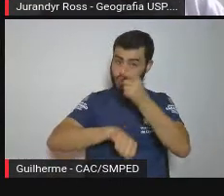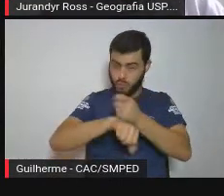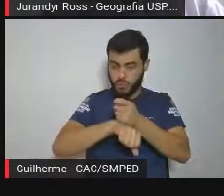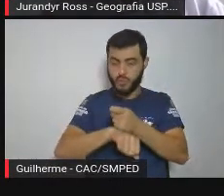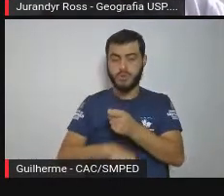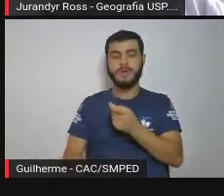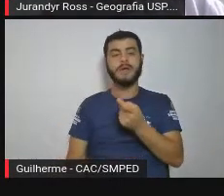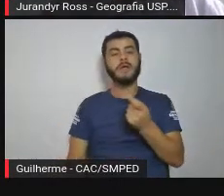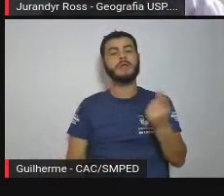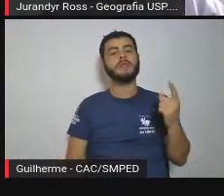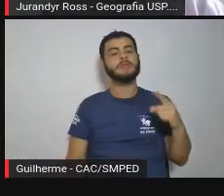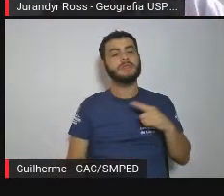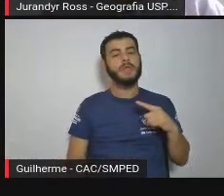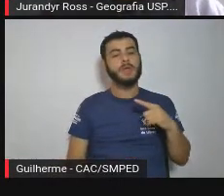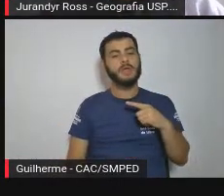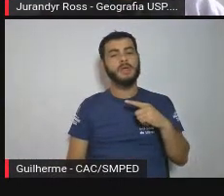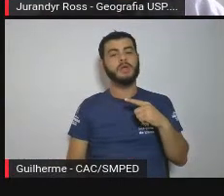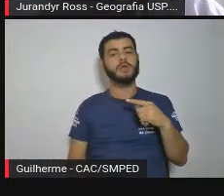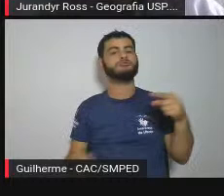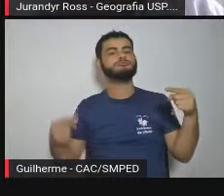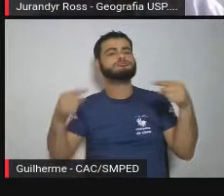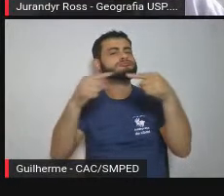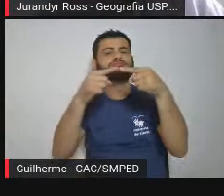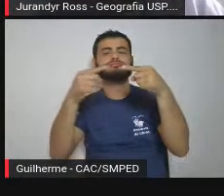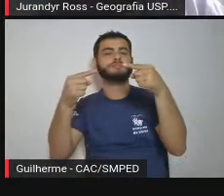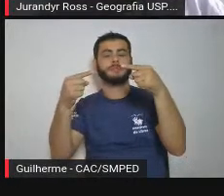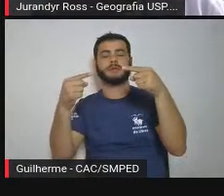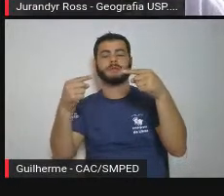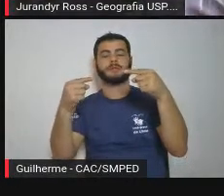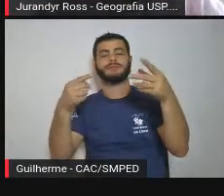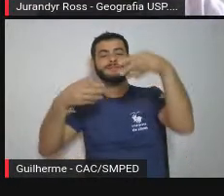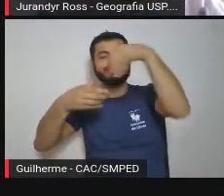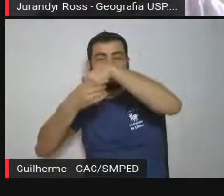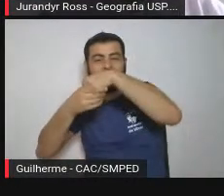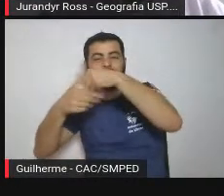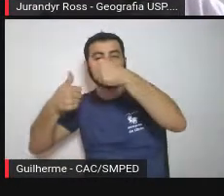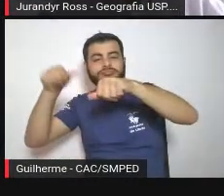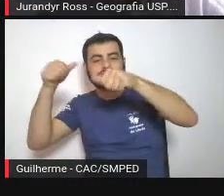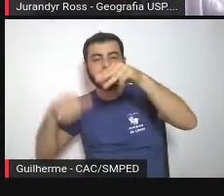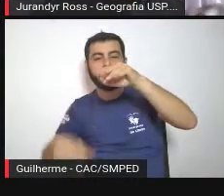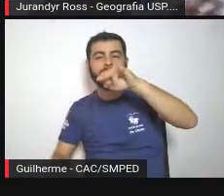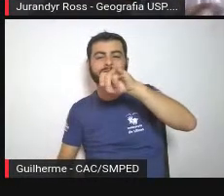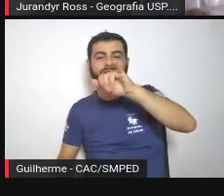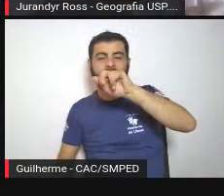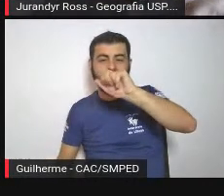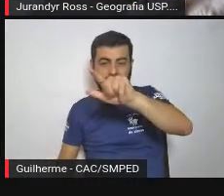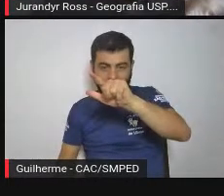os minerais, os materiais que a compõem são mais solúveis, então,